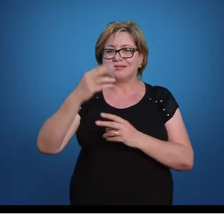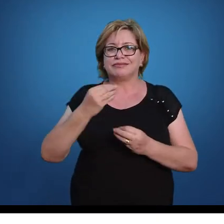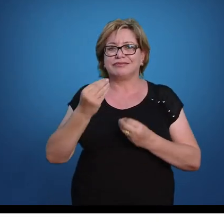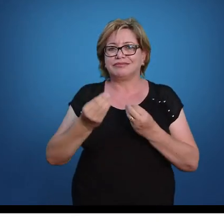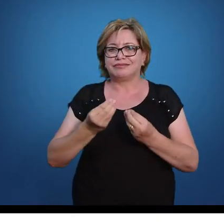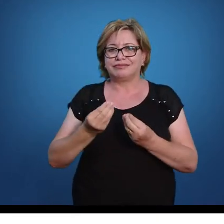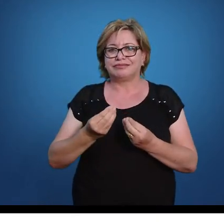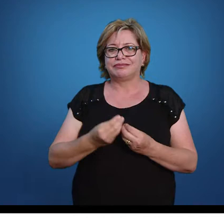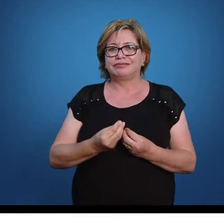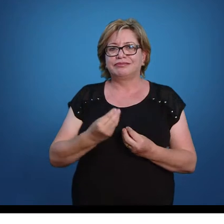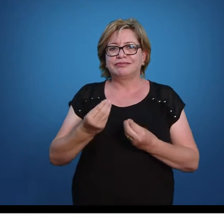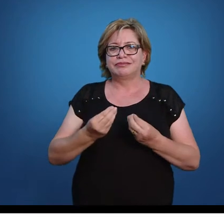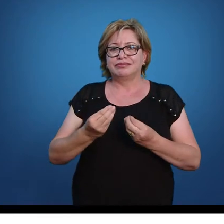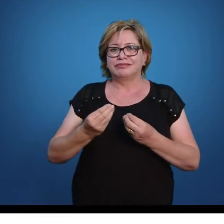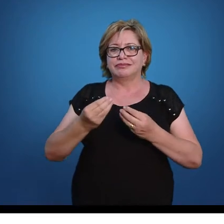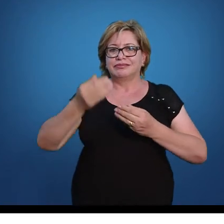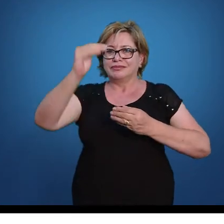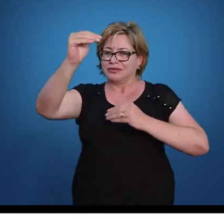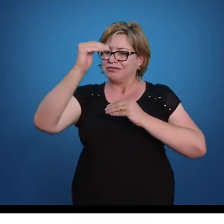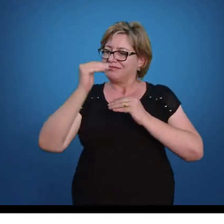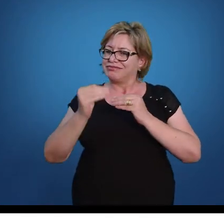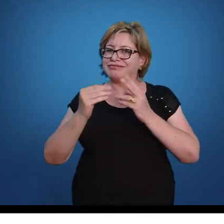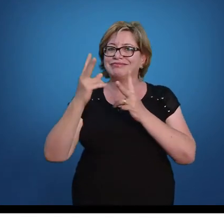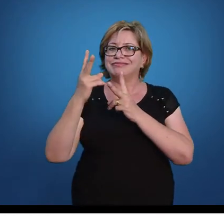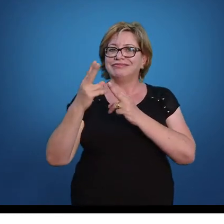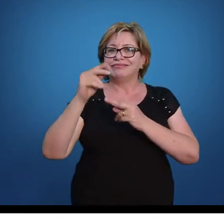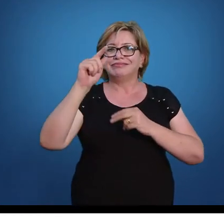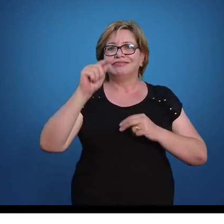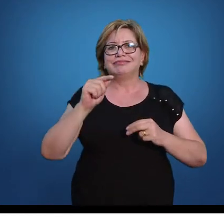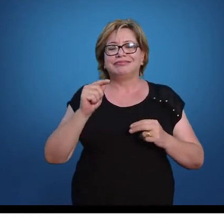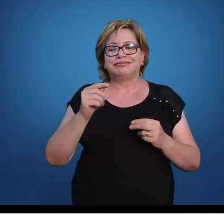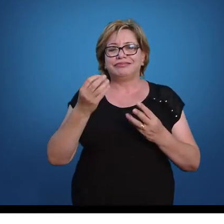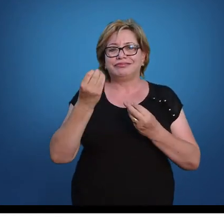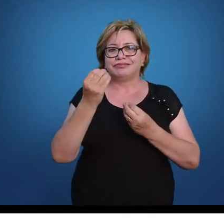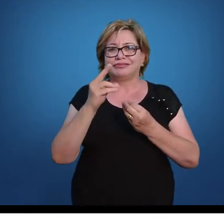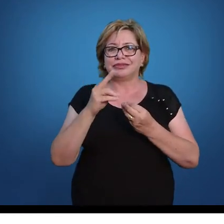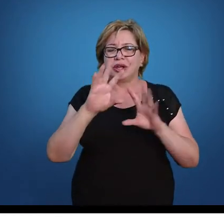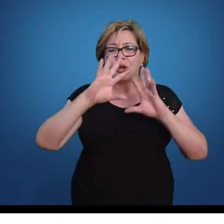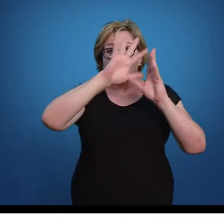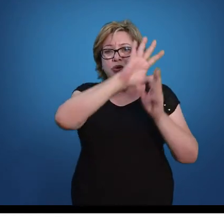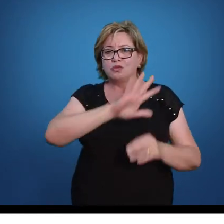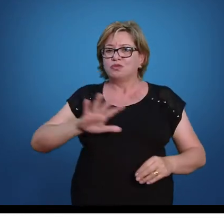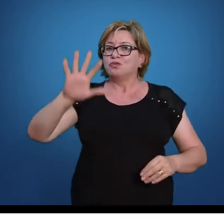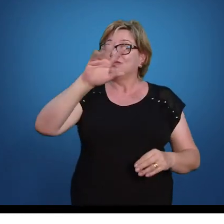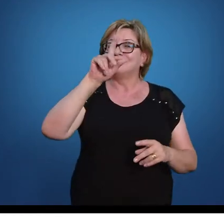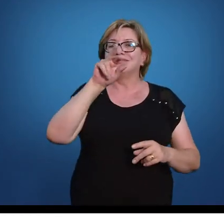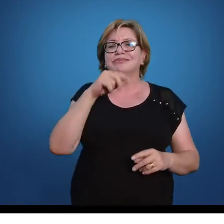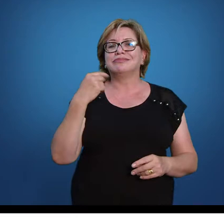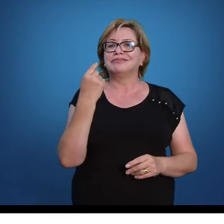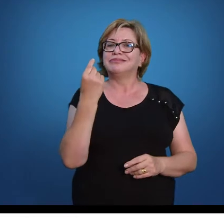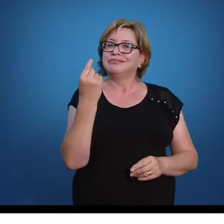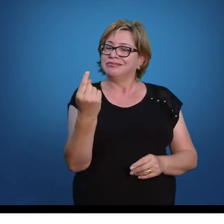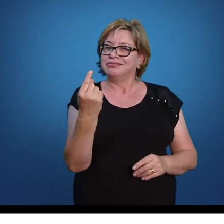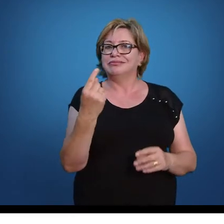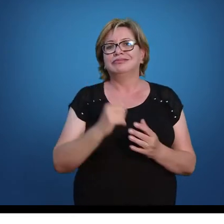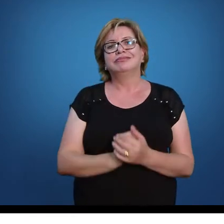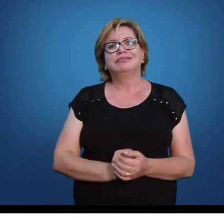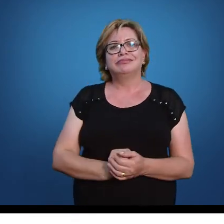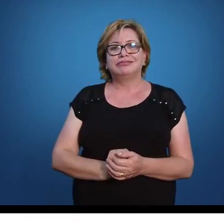à expressão que está na parte de baixo da fração. Ou seja, tudo isso aqui é igual a 1.